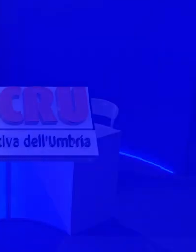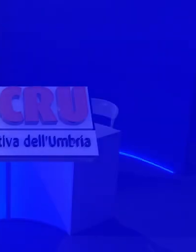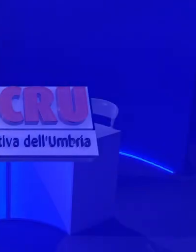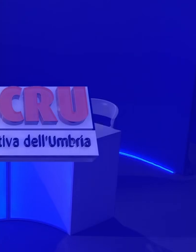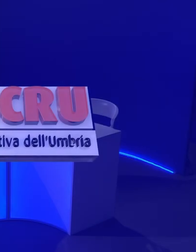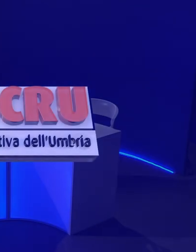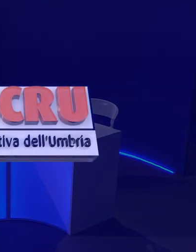Grazie a tutti. Grazie a